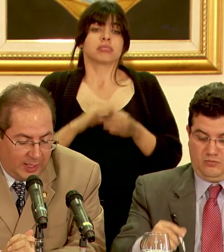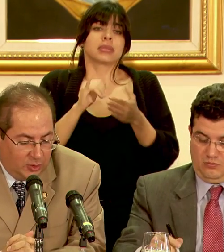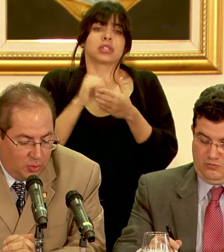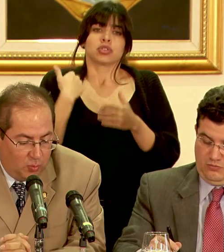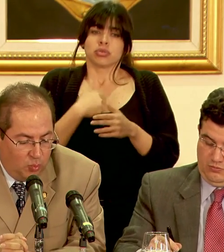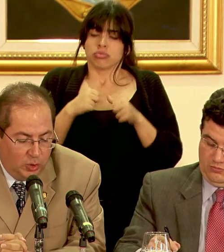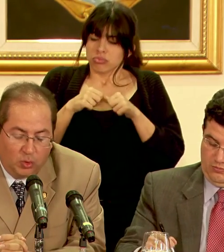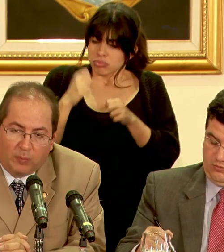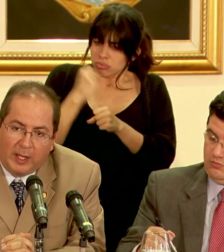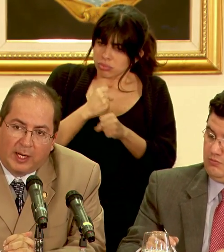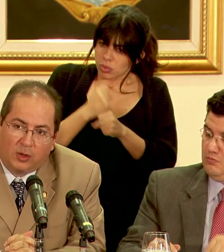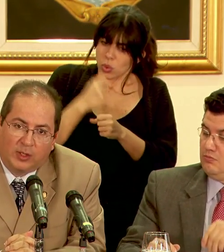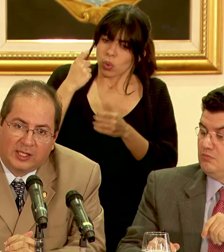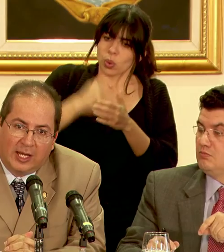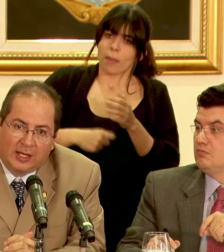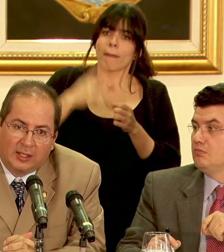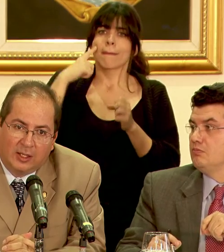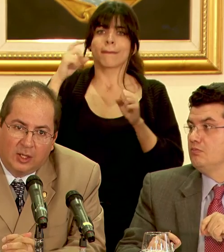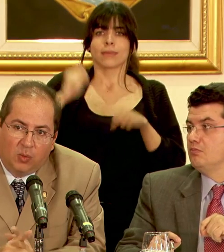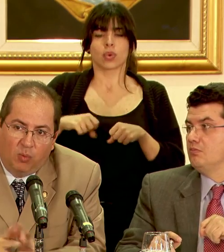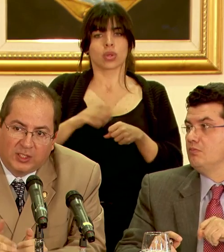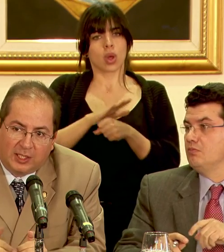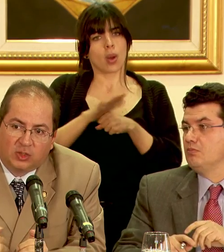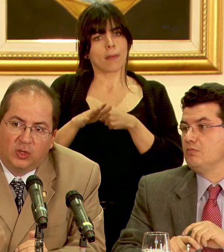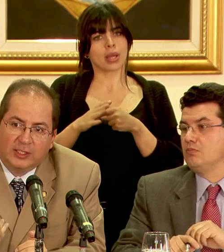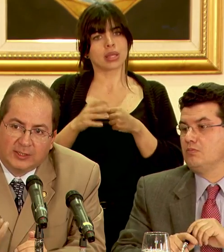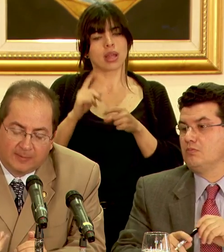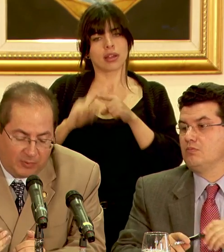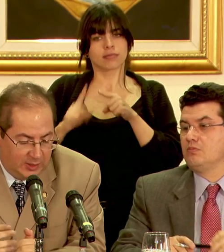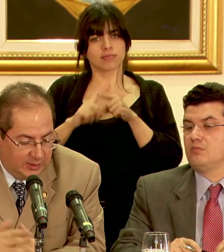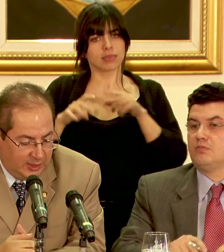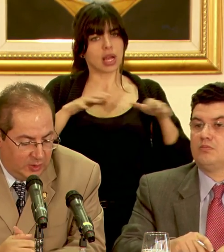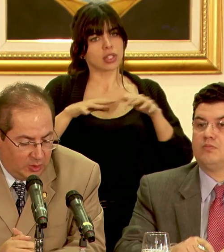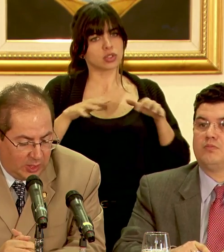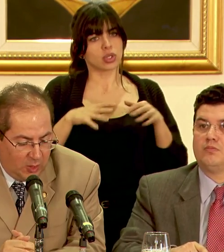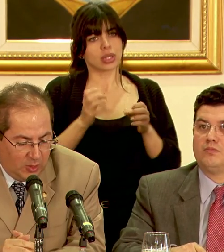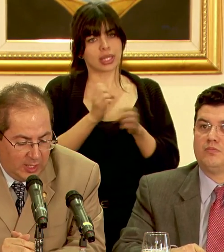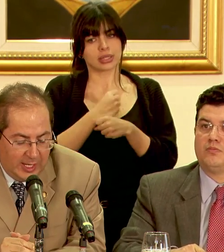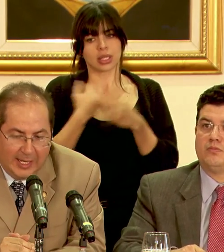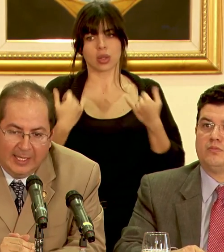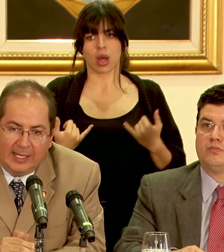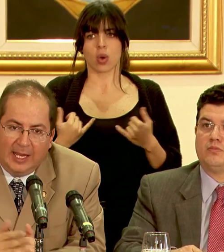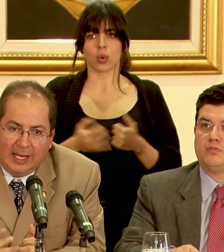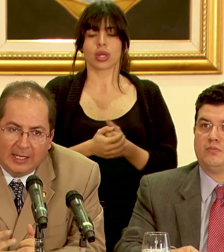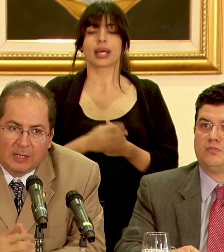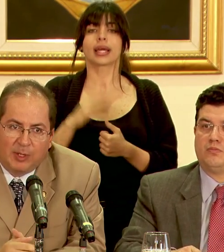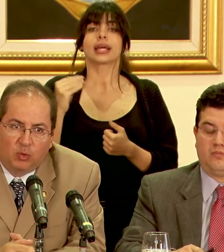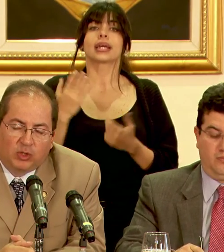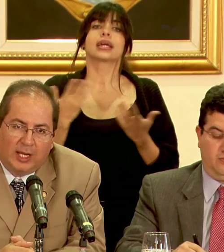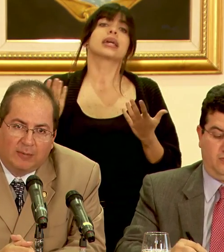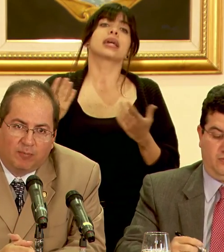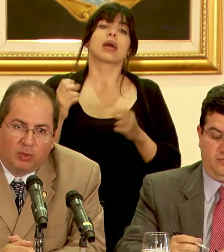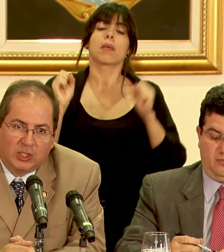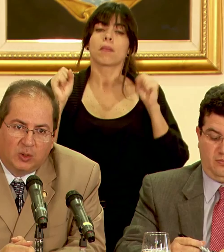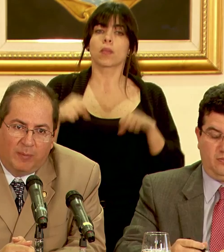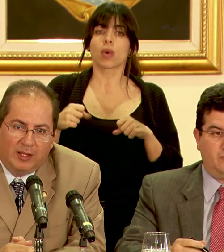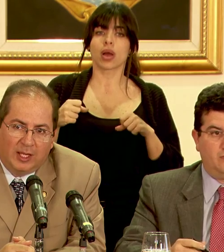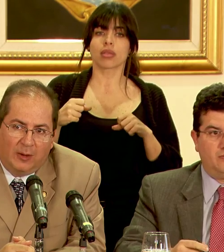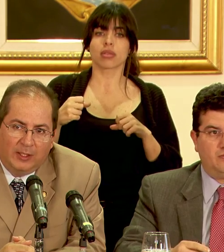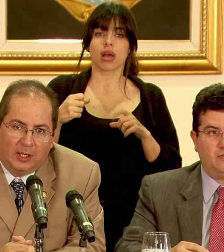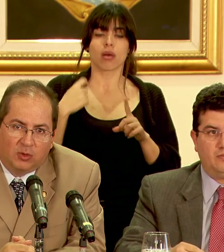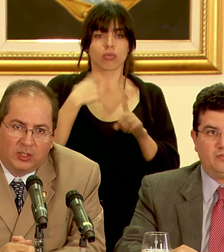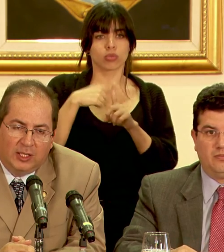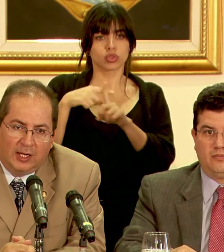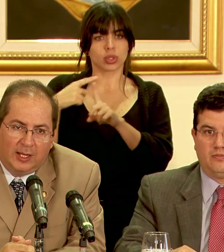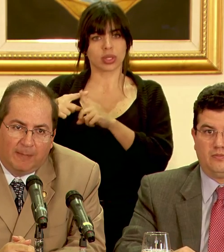seguimos trabajando muy duro para concretar muchas acciones que se están llevando a cabo y que repercutan positivamente